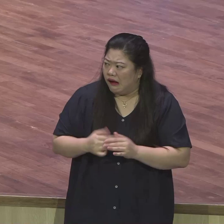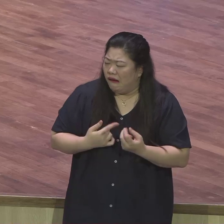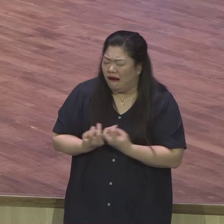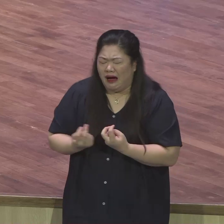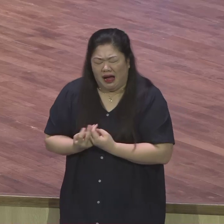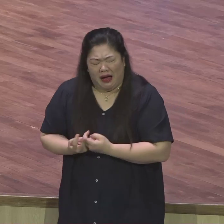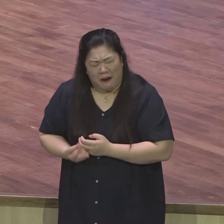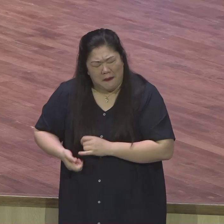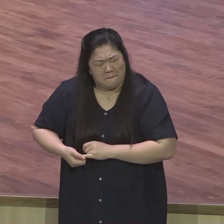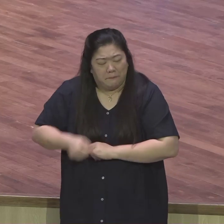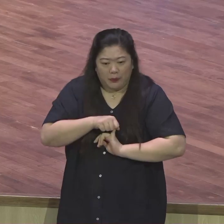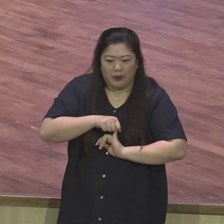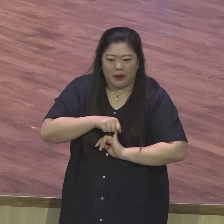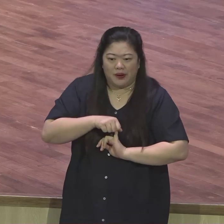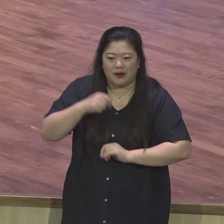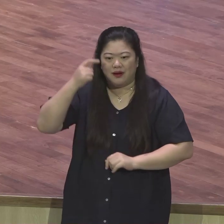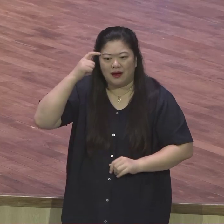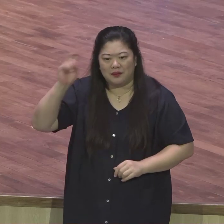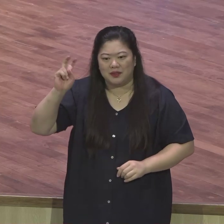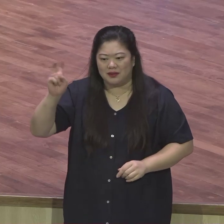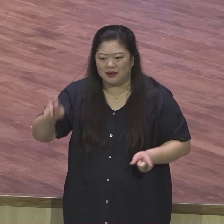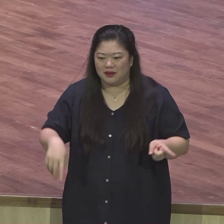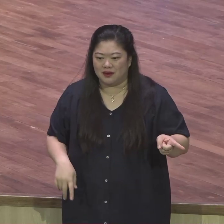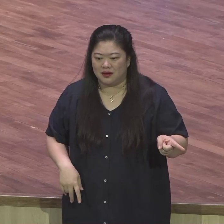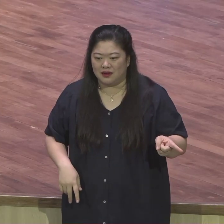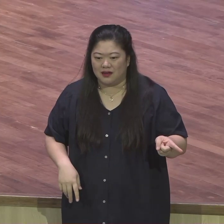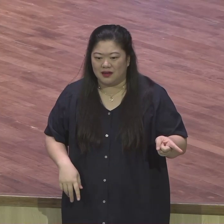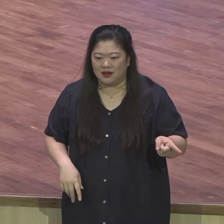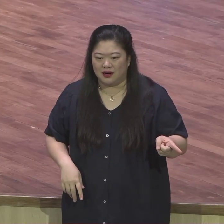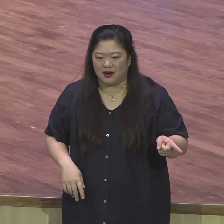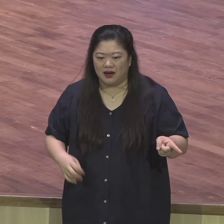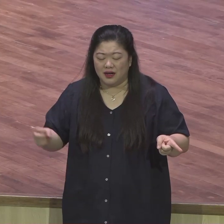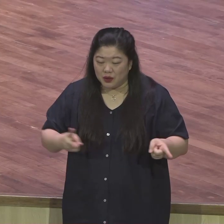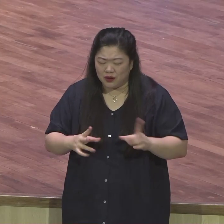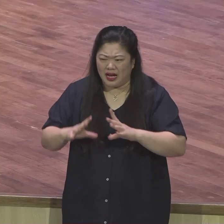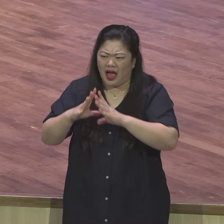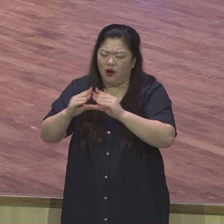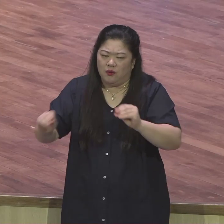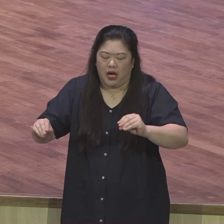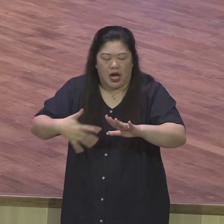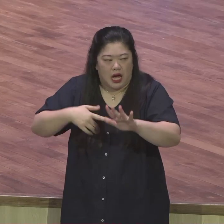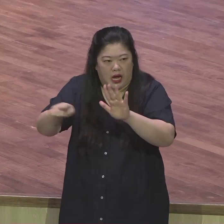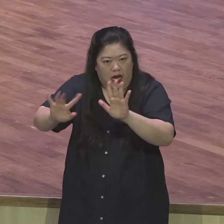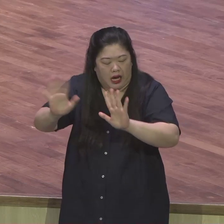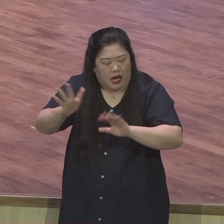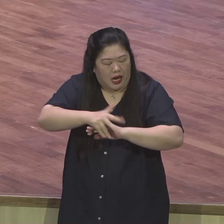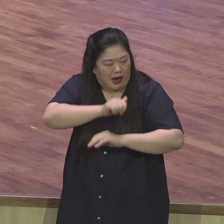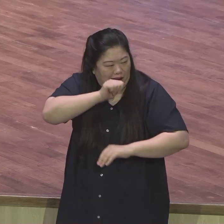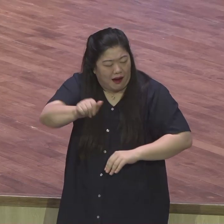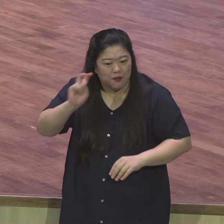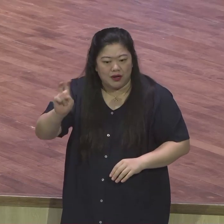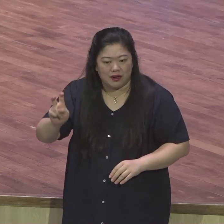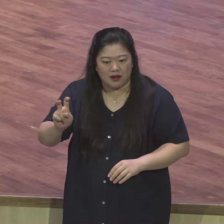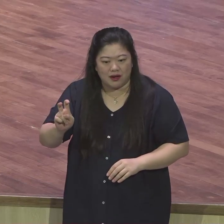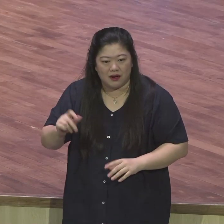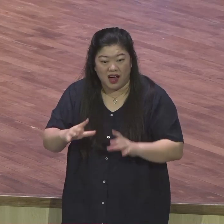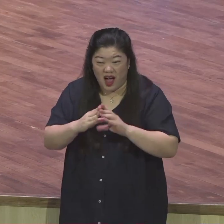그리고 다시는 요셉 못 볼 거 아니에요. 요셉에게 오늘 생각도 못하죠. 죽으니까.